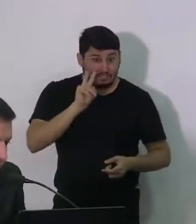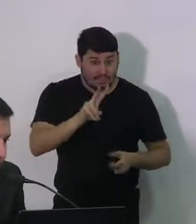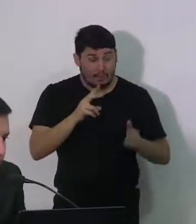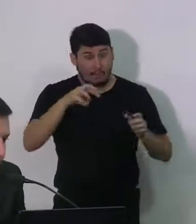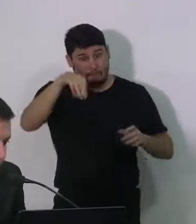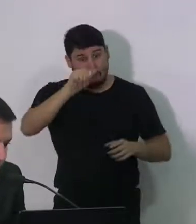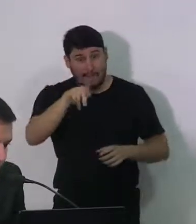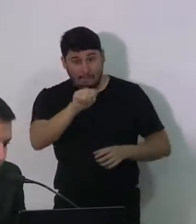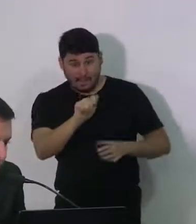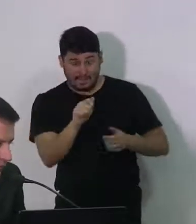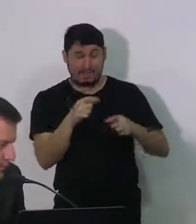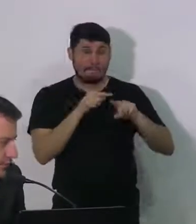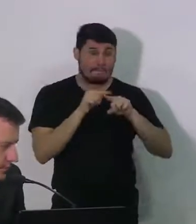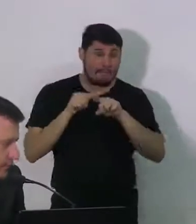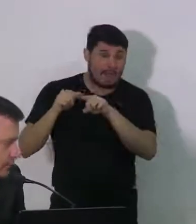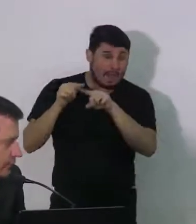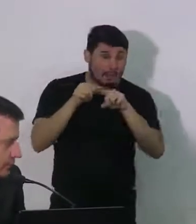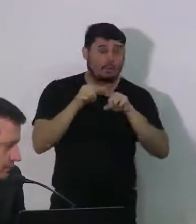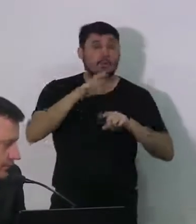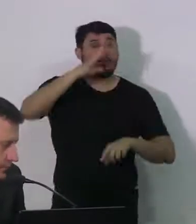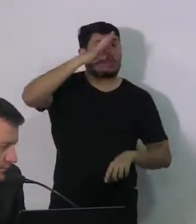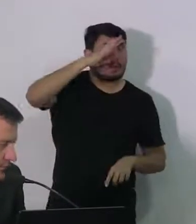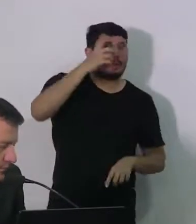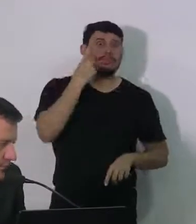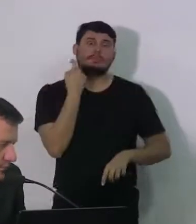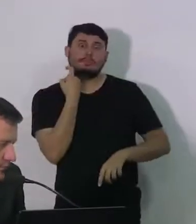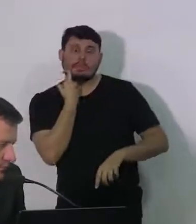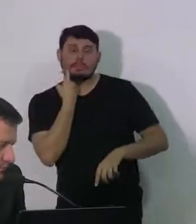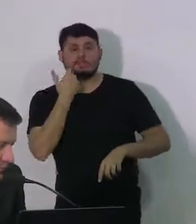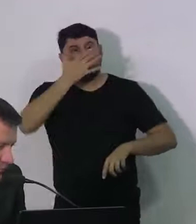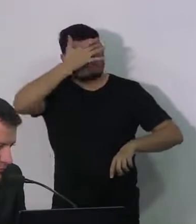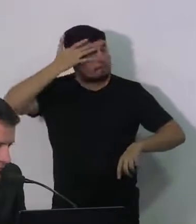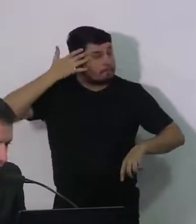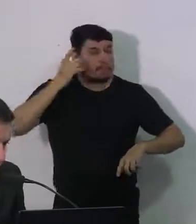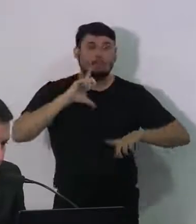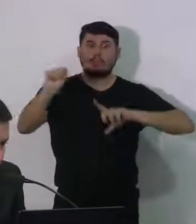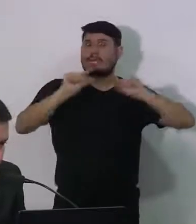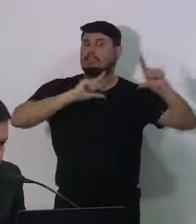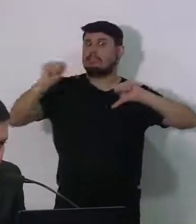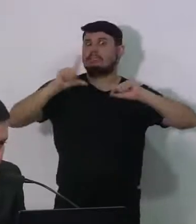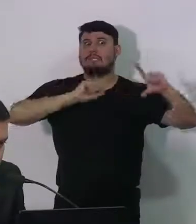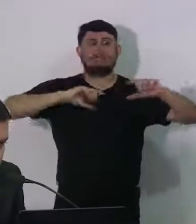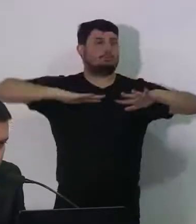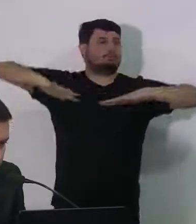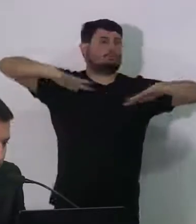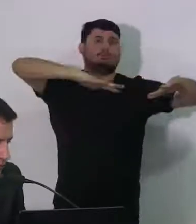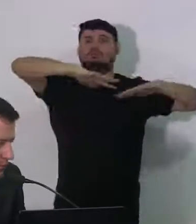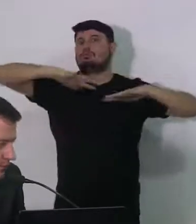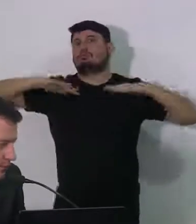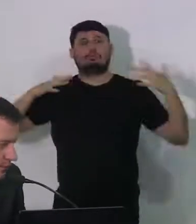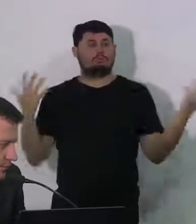dias da semana, como na semana passada, na quarta e na sexta-feira, as pessoas saíram de suas casas. Quando o Francisco fala que tem